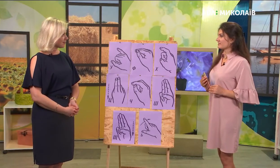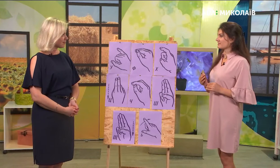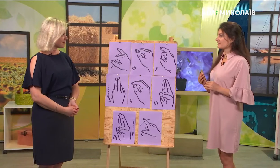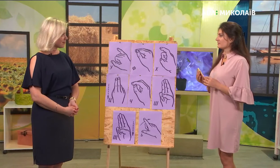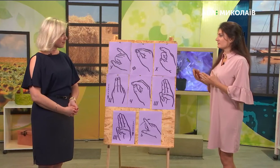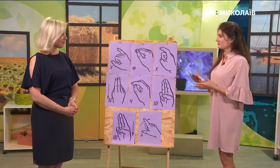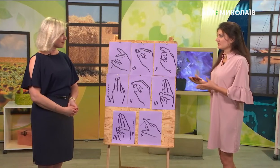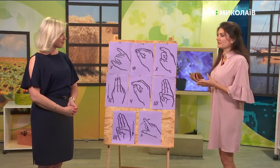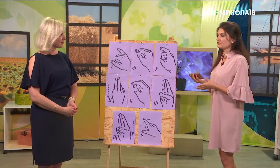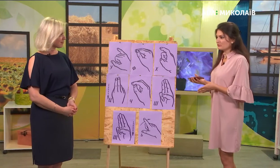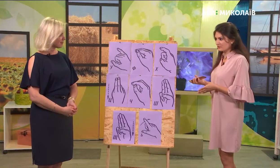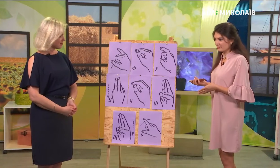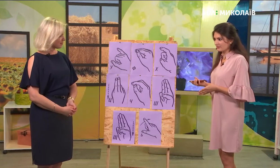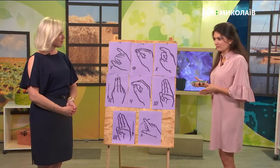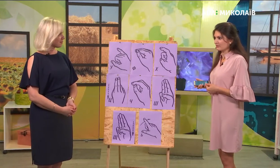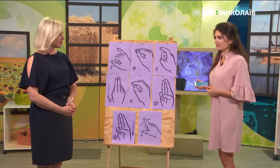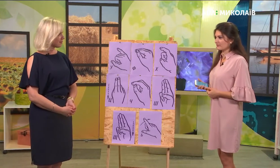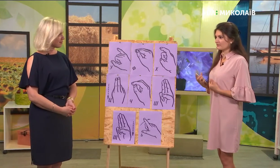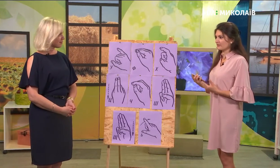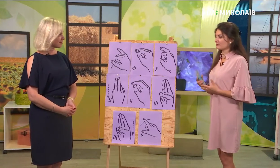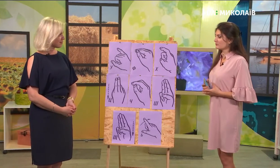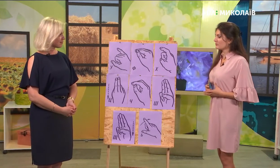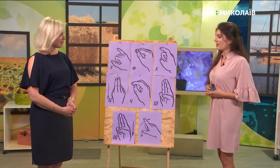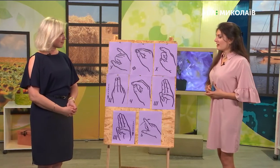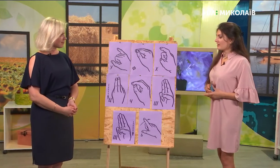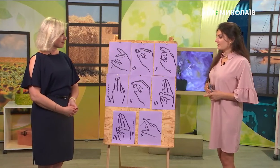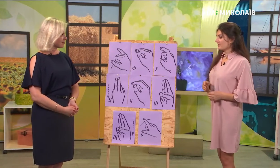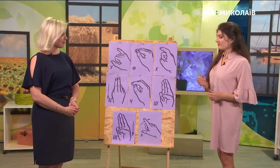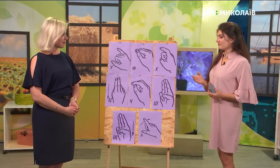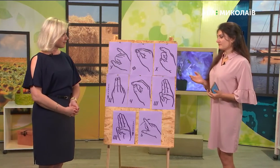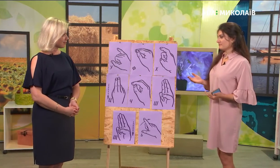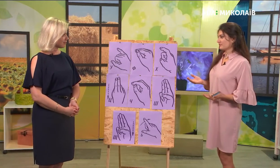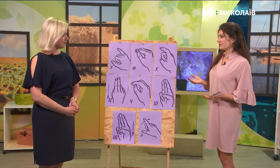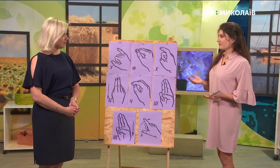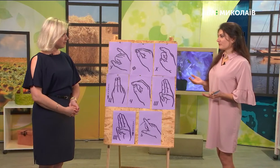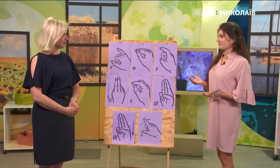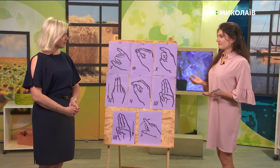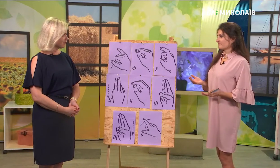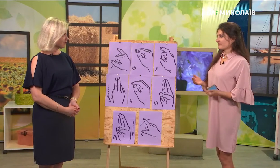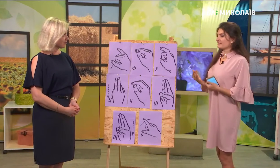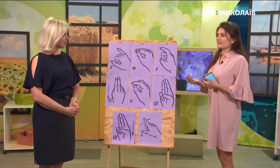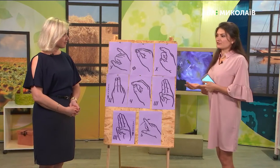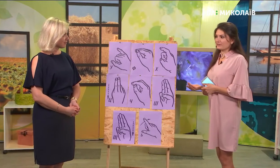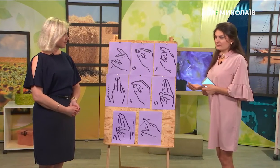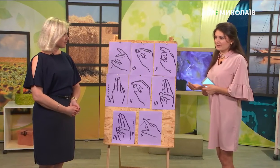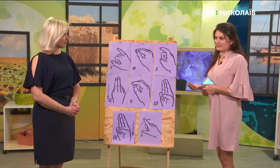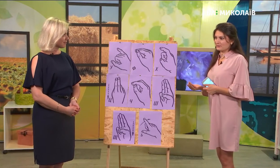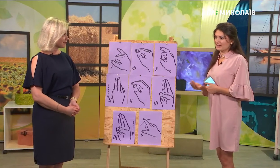з людьми нечуючими, скажімо так, з вадами слуху, і, можливо, завершувати бесіду як